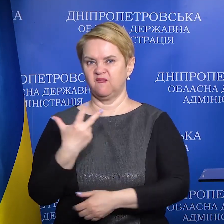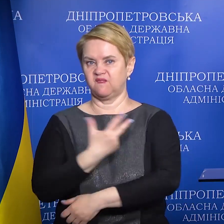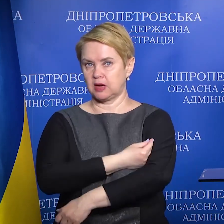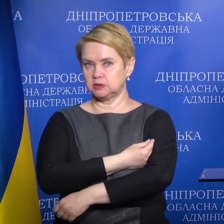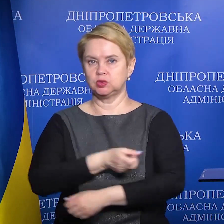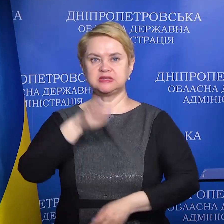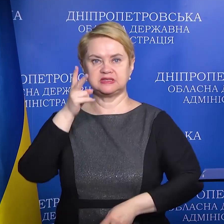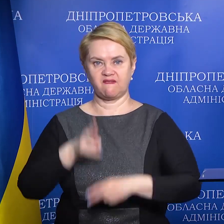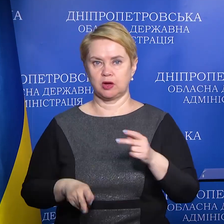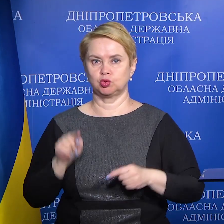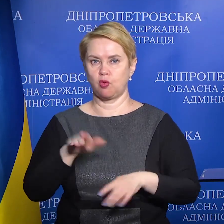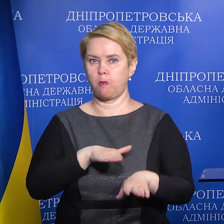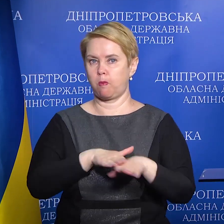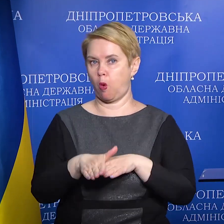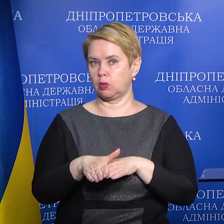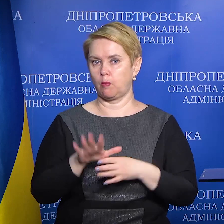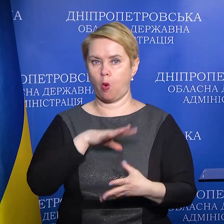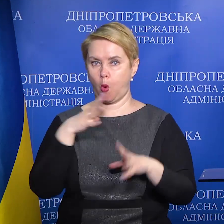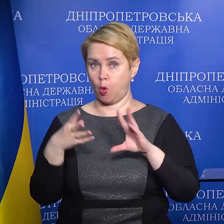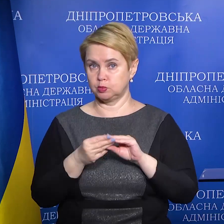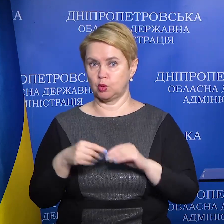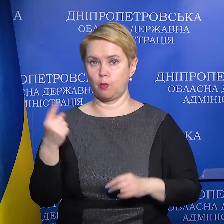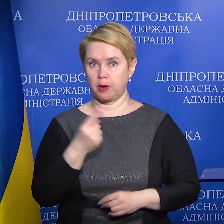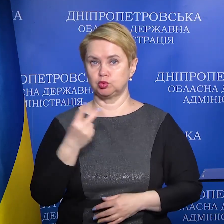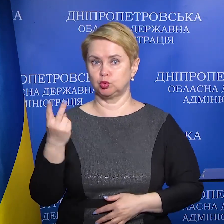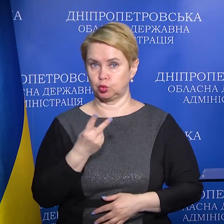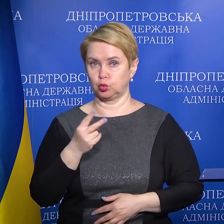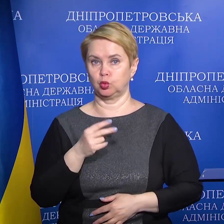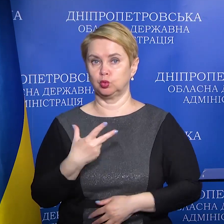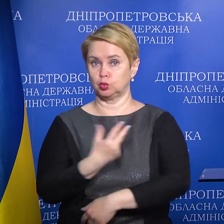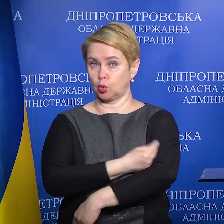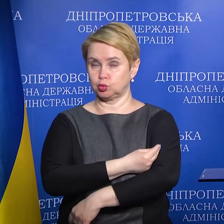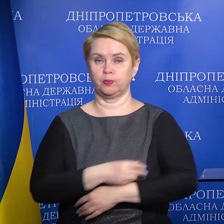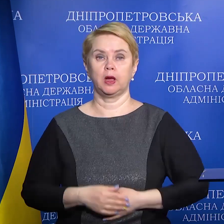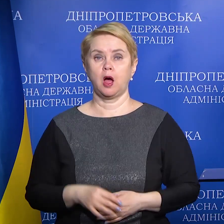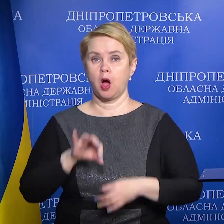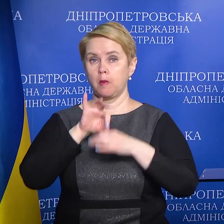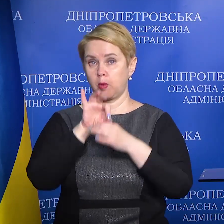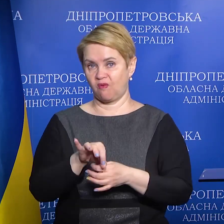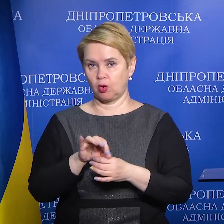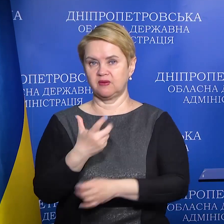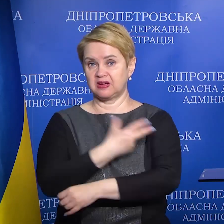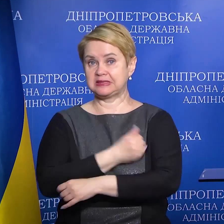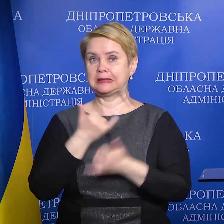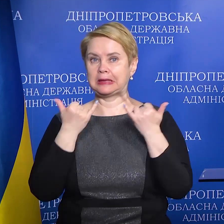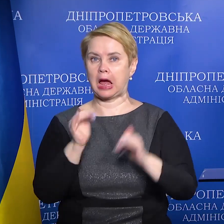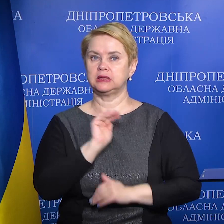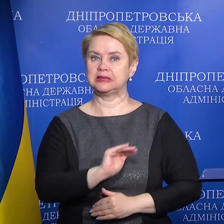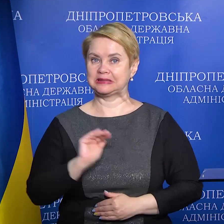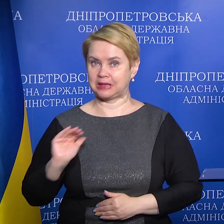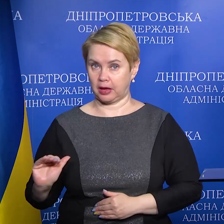Завершили її у повному обсязі, першу та другу дозу. Проводимо вакцинацію для дітей.